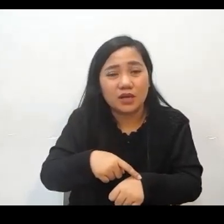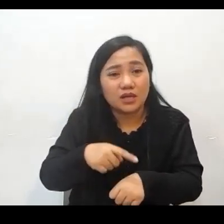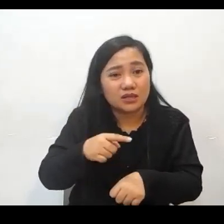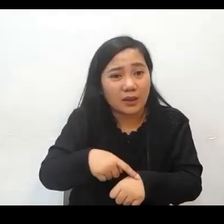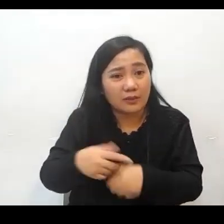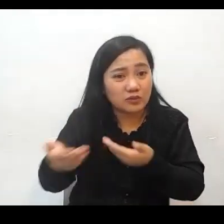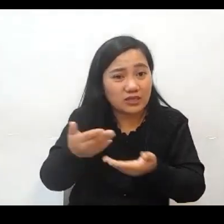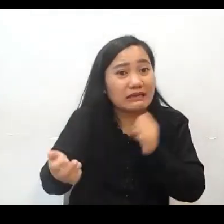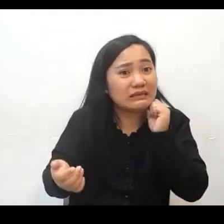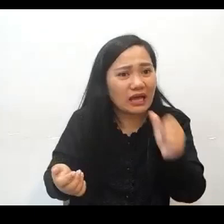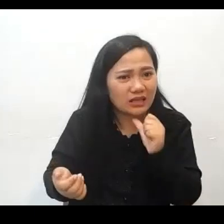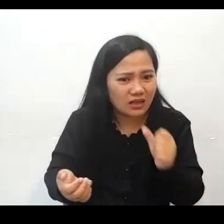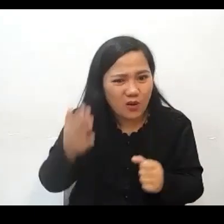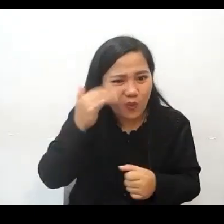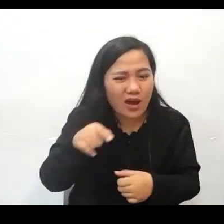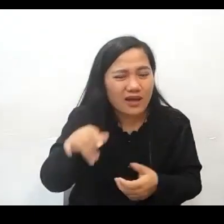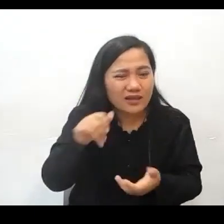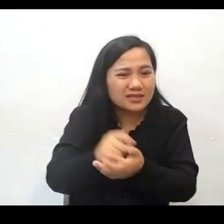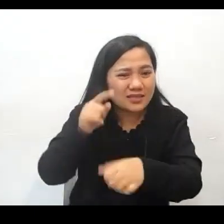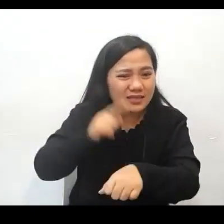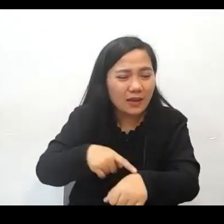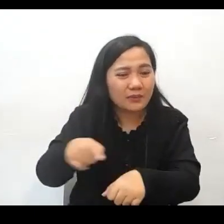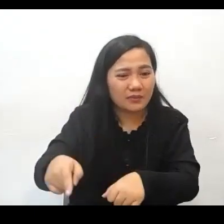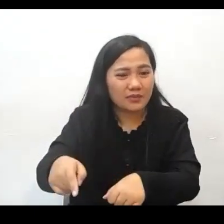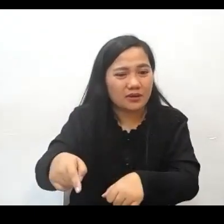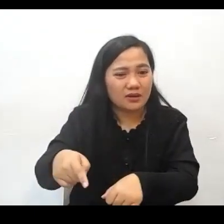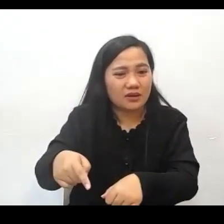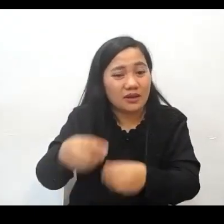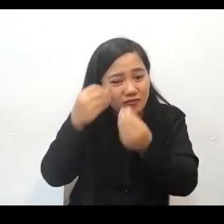sapagat yun na yung panahon para pakinggan lang sila sa kanilang mga sinasabi